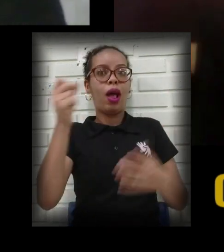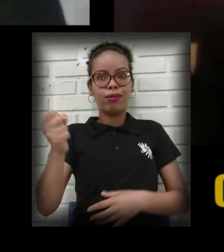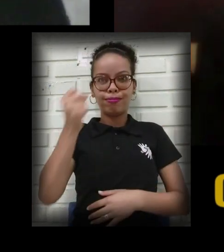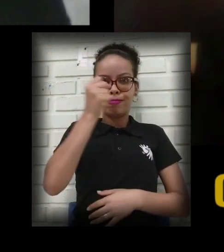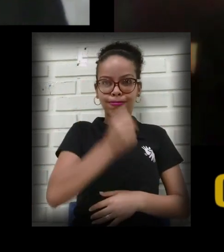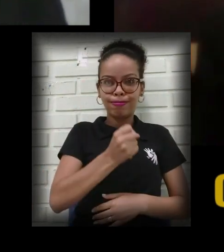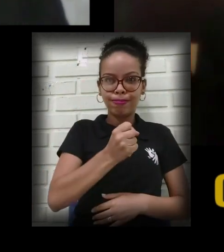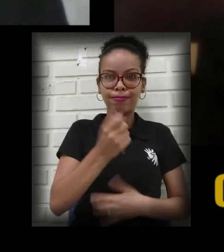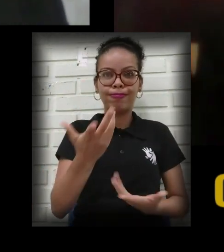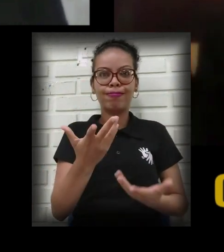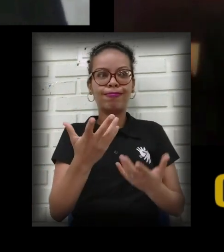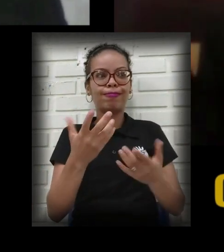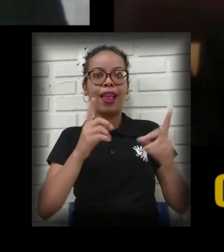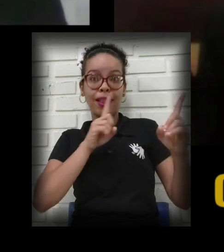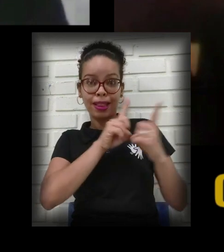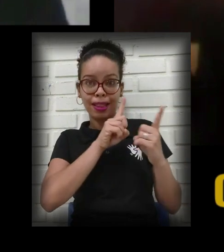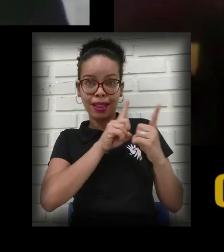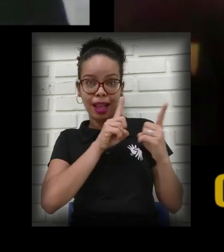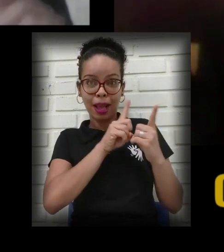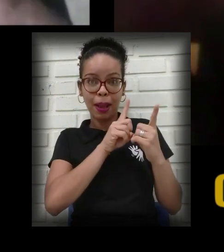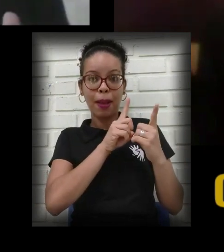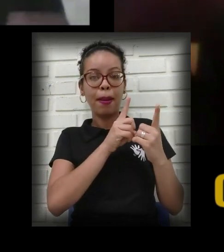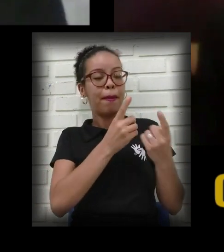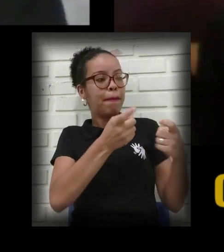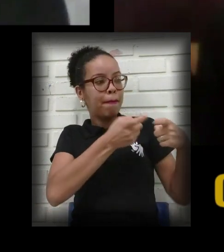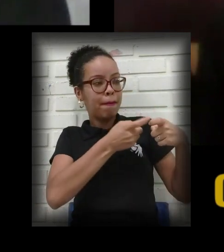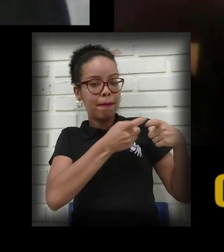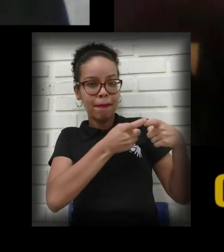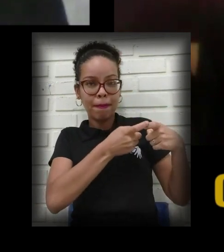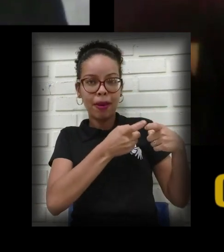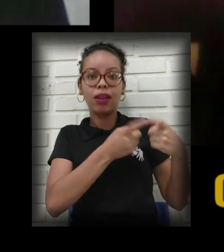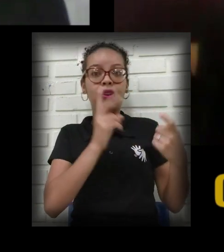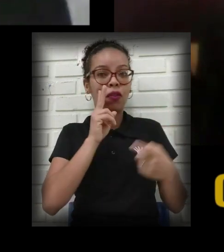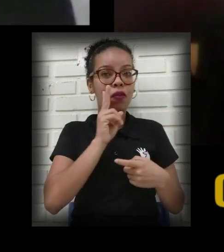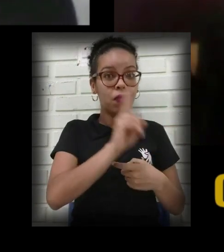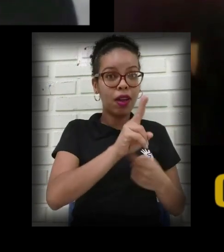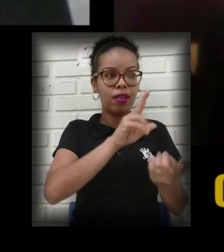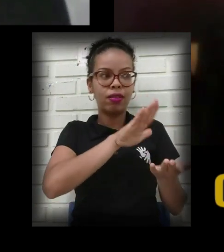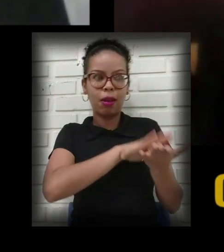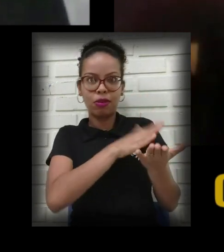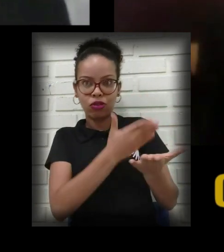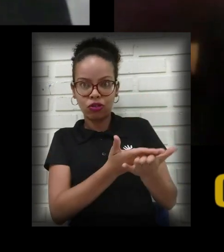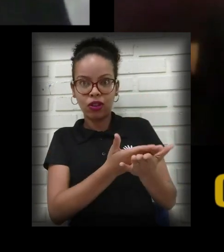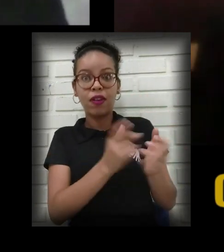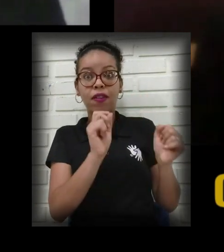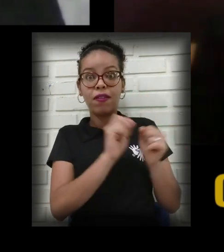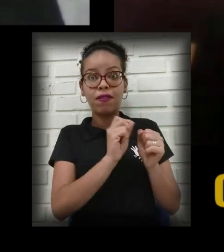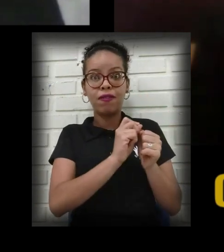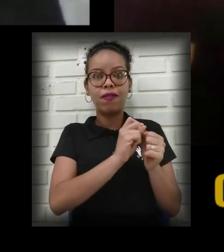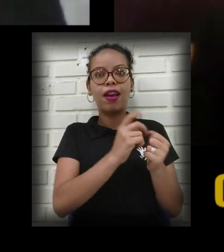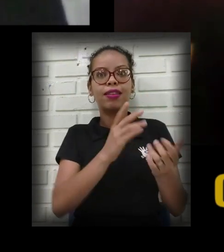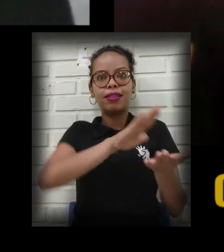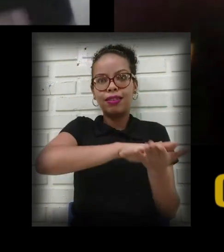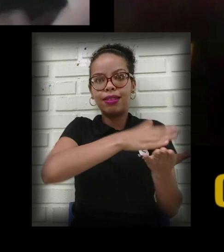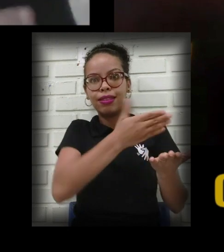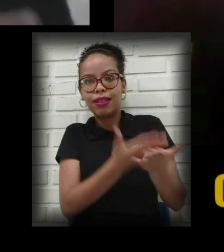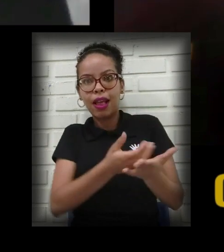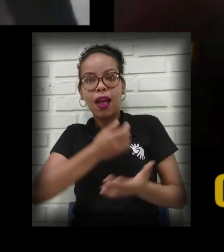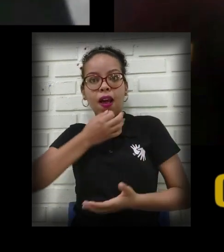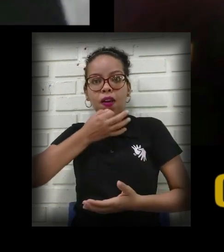de um atendimento médico, é o momento em que o intérprete faz a interpretação inversa. Ele não vai fazer em livros, ele vai fazer